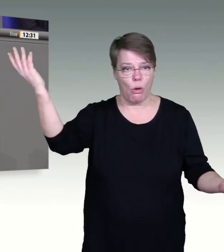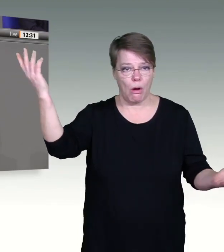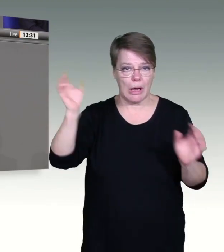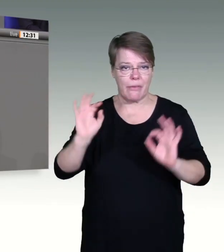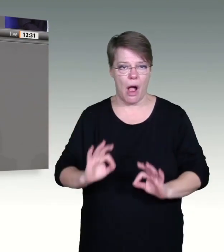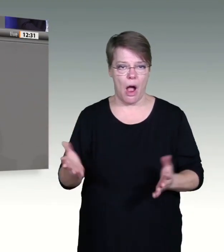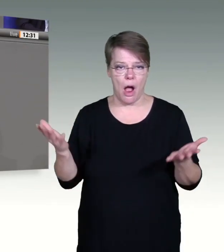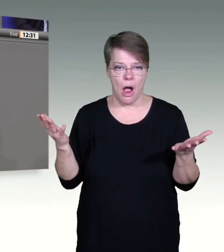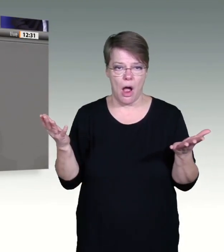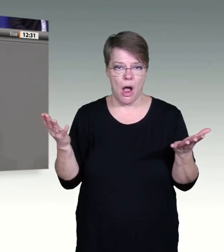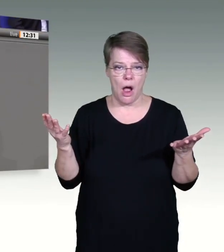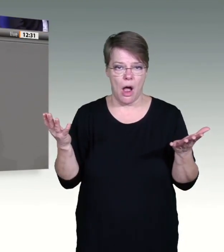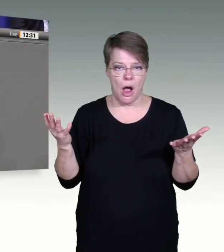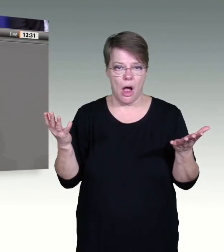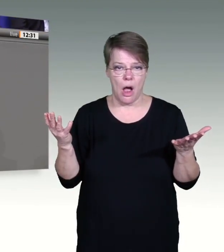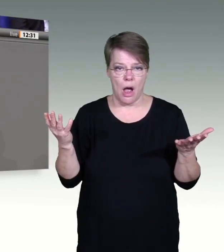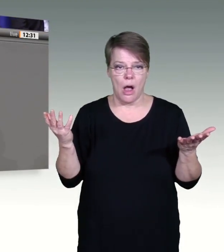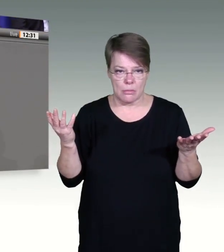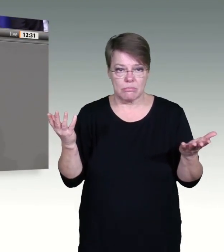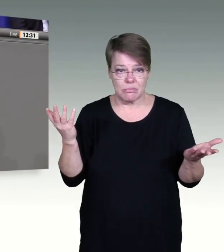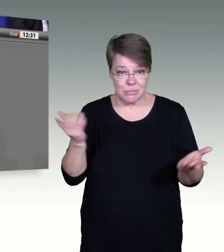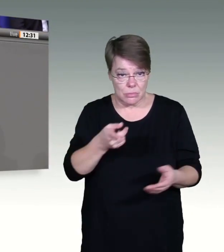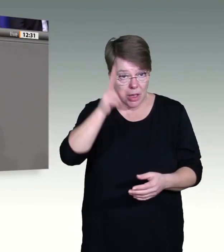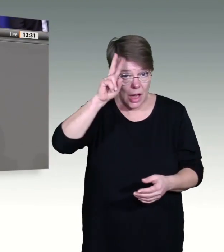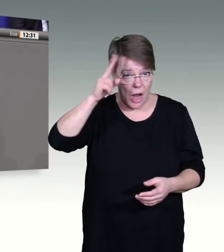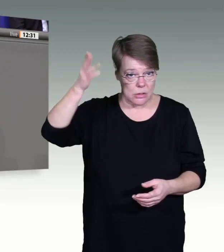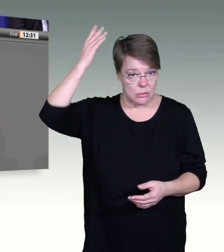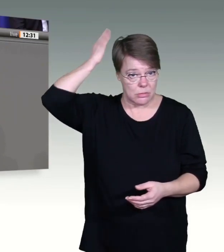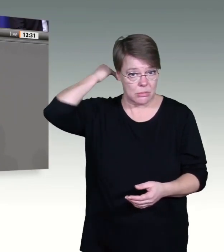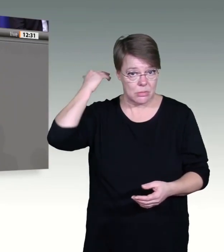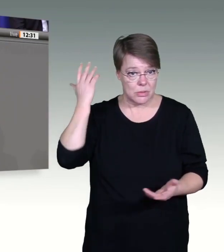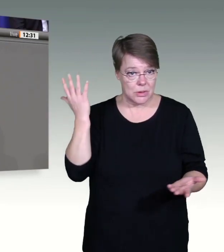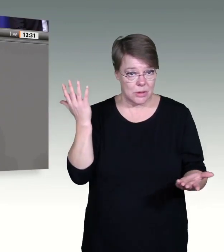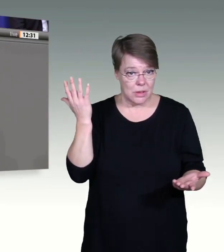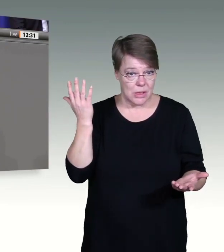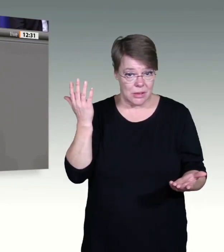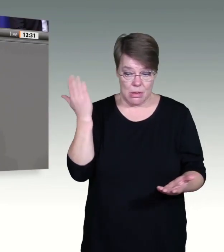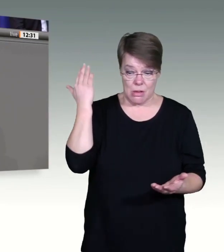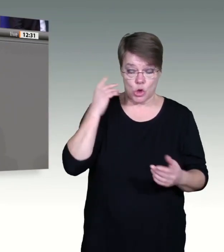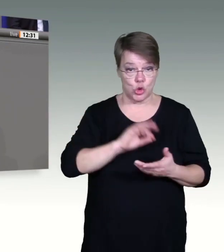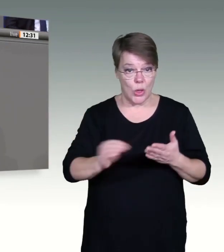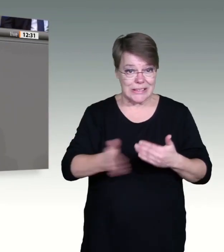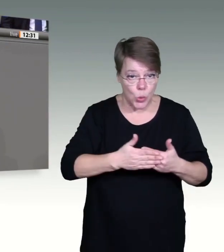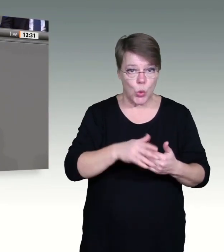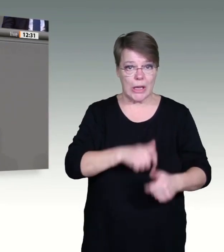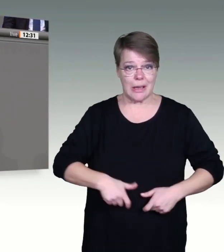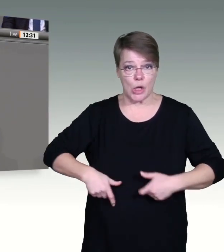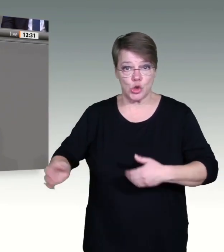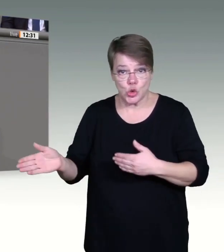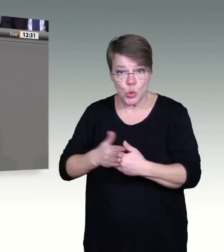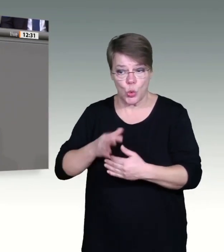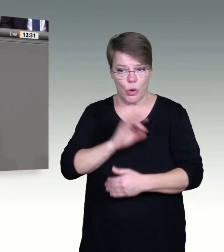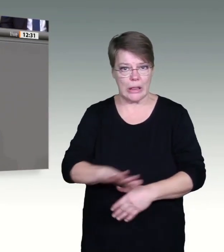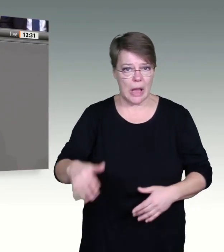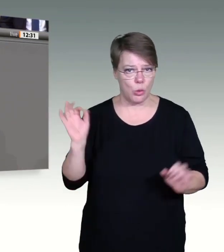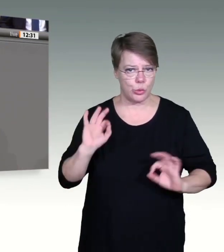meine Damen und Herren. Wer einmal beim Kinderschutzbund war, und das kann ich Ihnen nur anraten, der nimmt das Wort Schul und Kitaschließungen nie